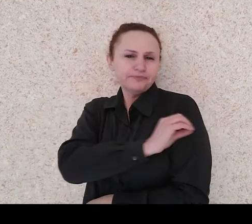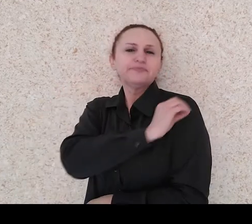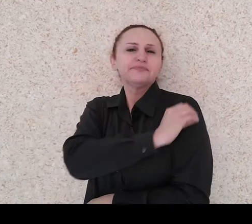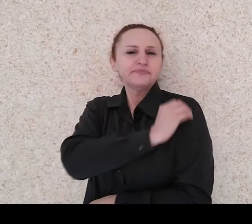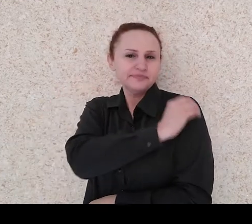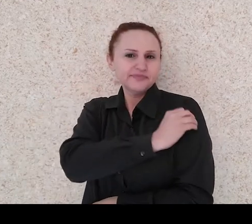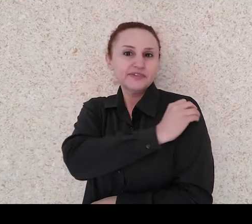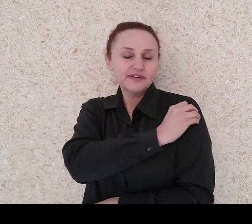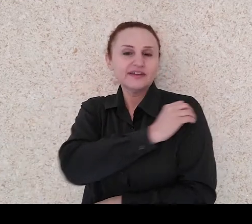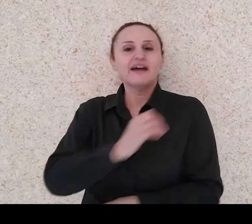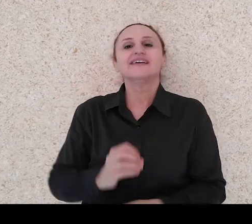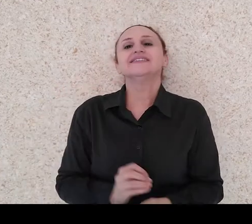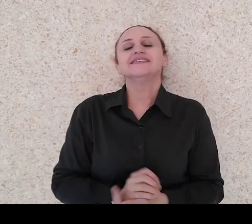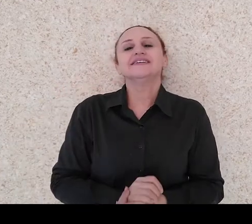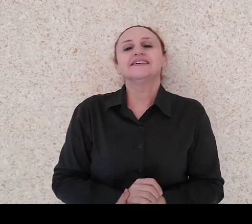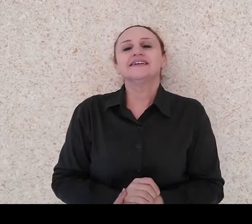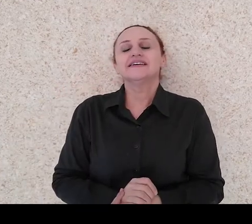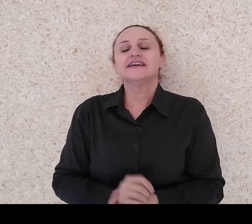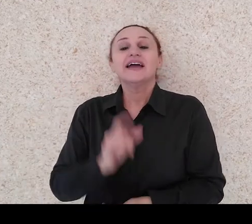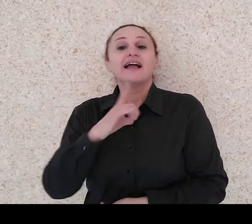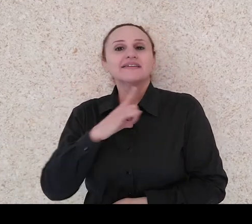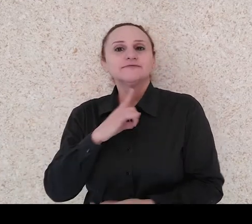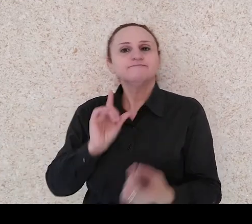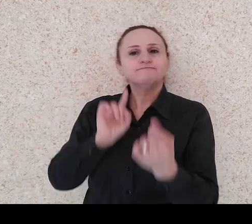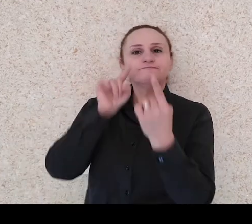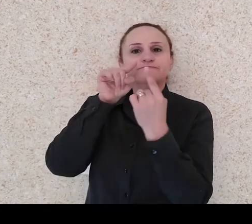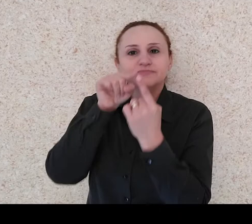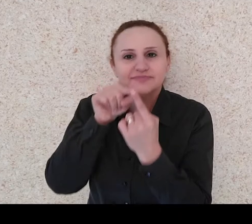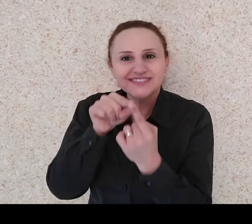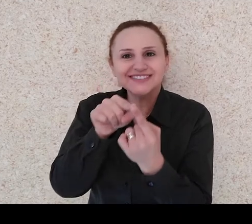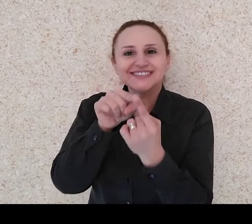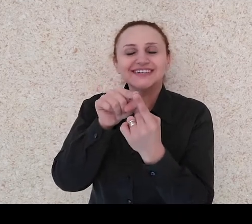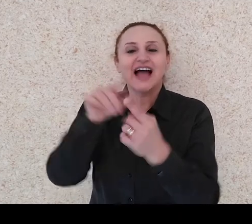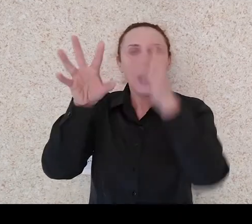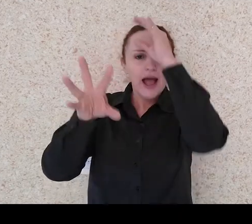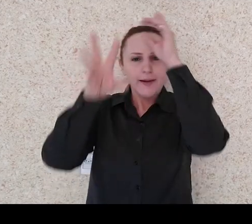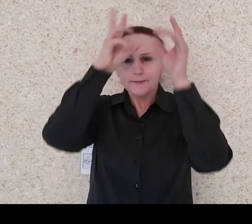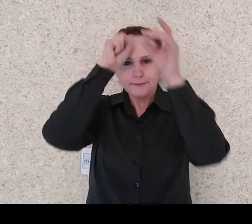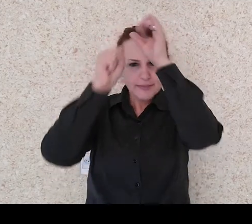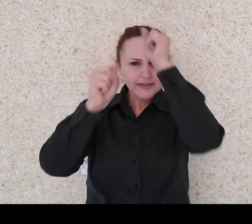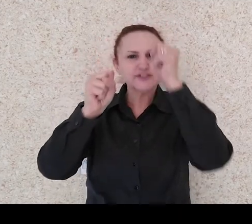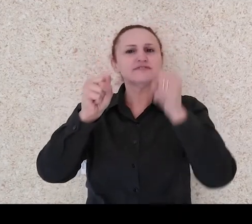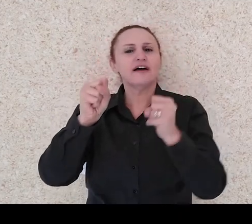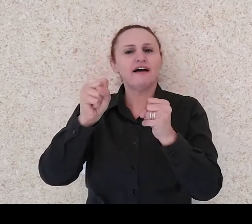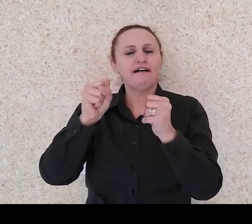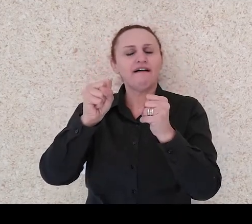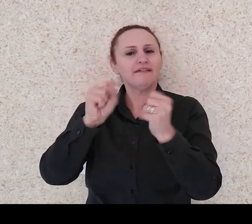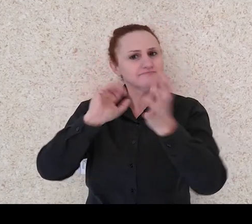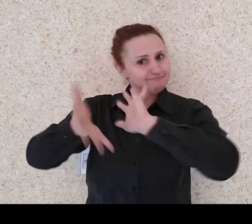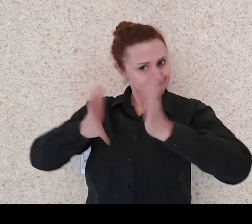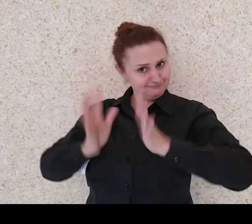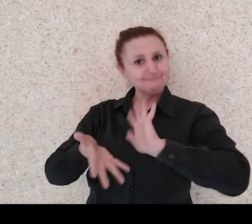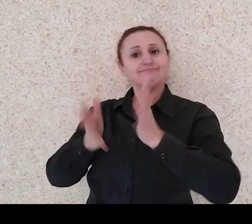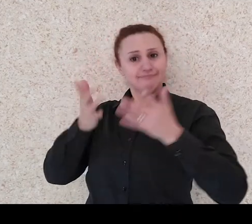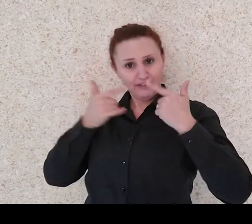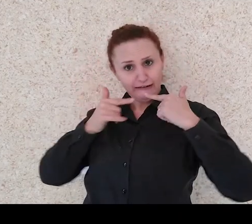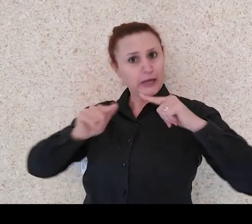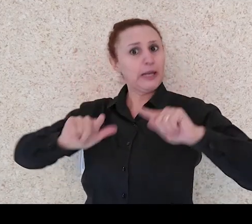tem como objetivo a aprendizagem da Libras, da língua, que vocês tenham algum contato, alguma